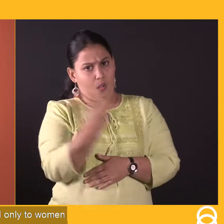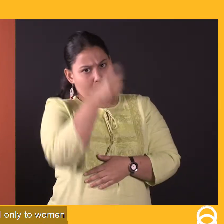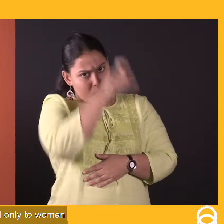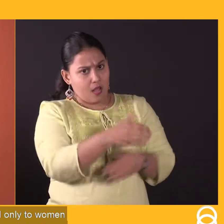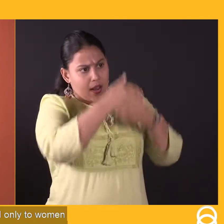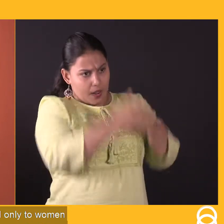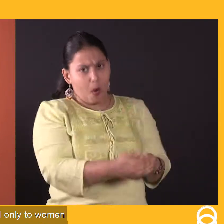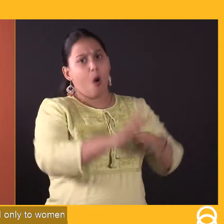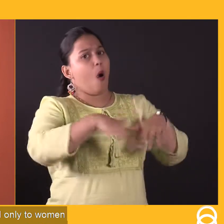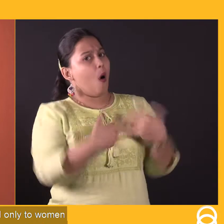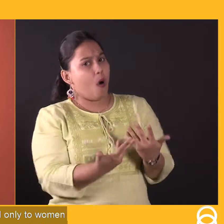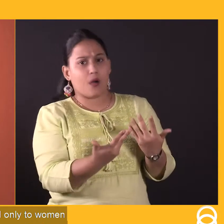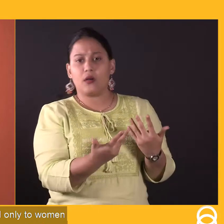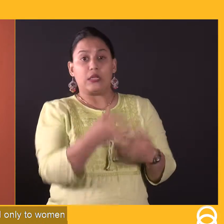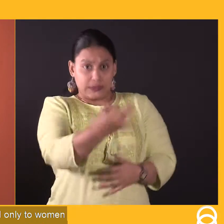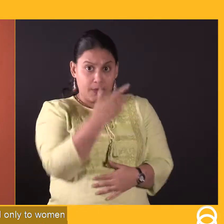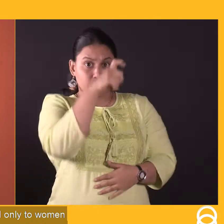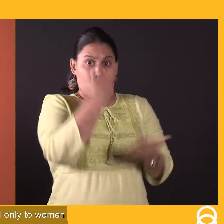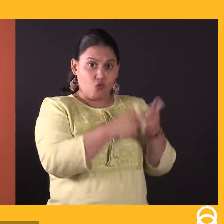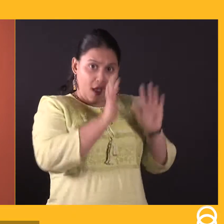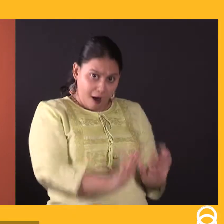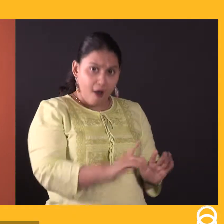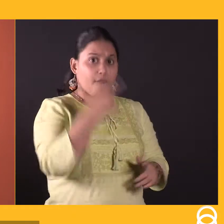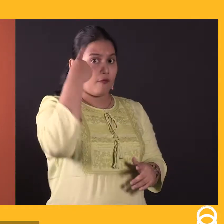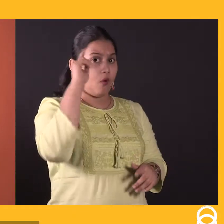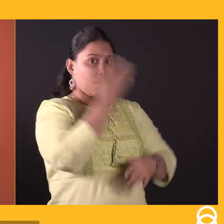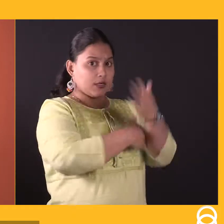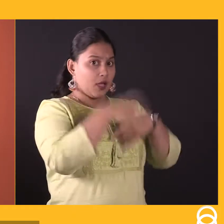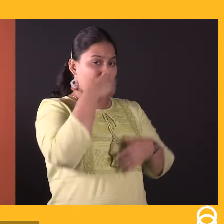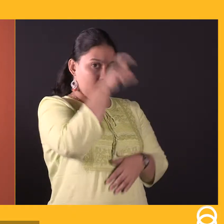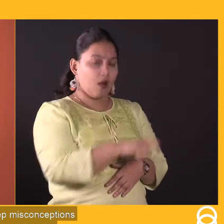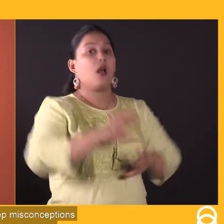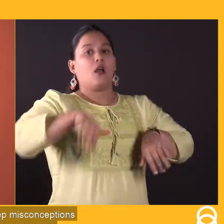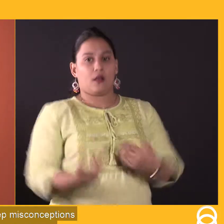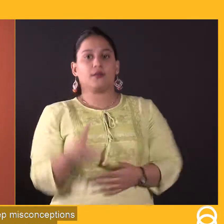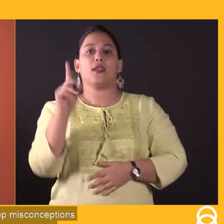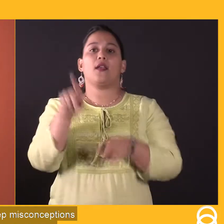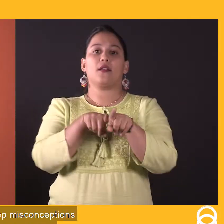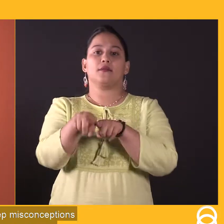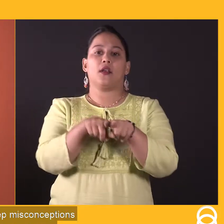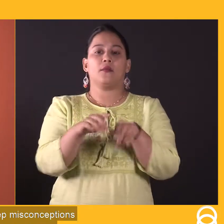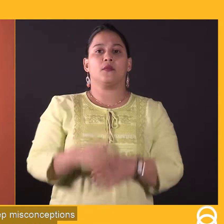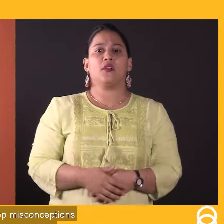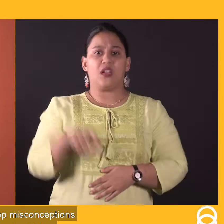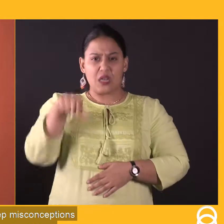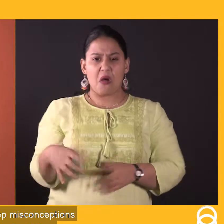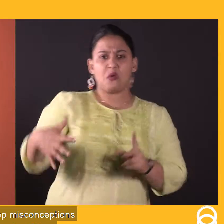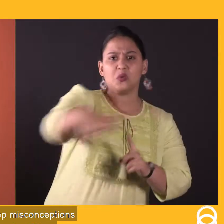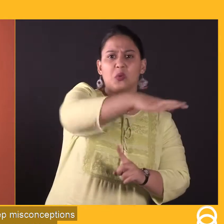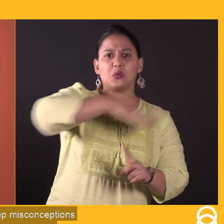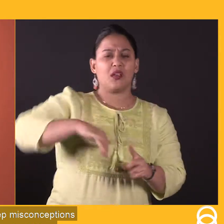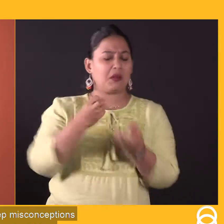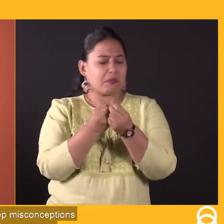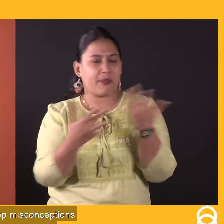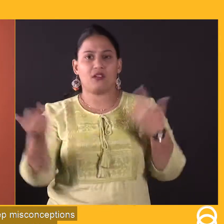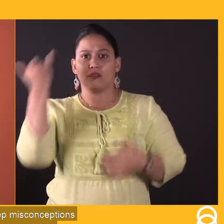को तक्सीमित हैं या उनके लिए विशेश रूप से हैं अगर हम दूसरा उधारन ले तो समाज में एक बहुत गहर समझ